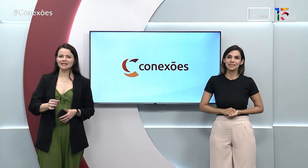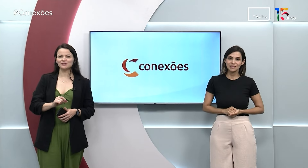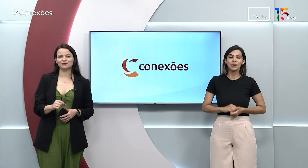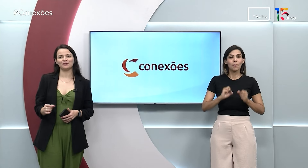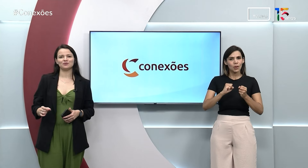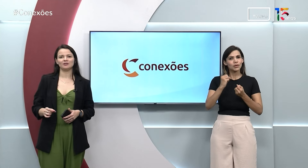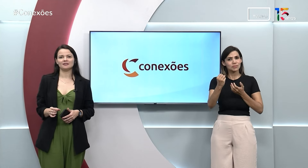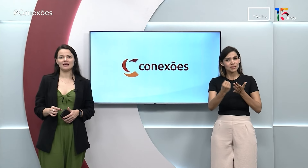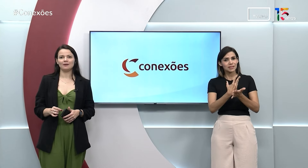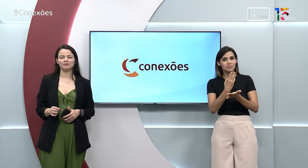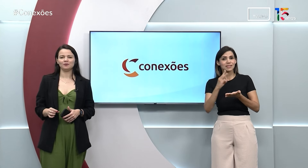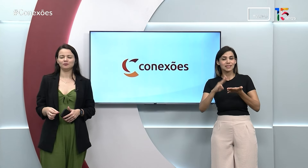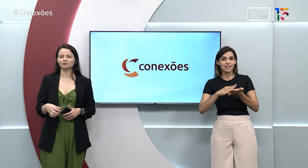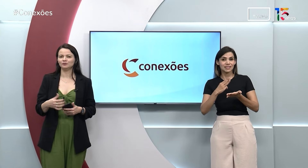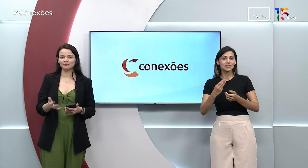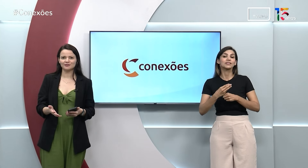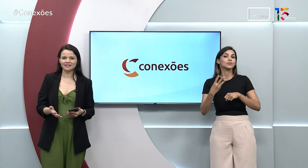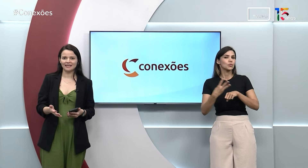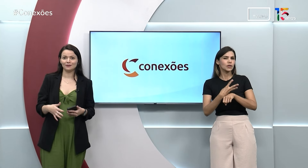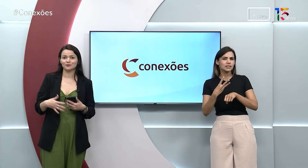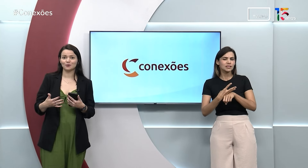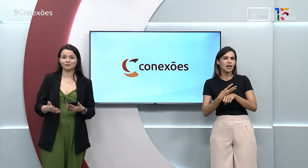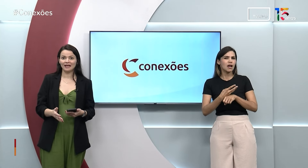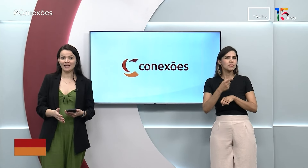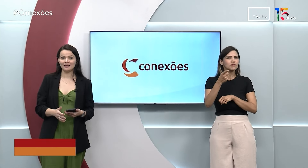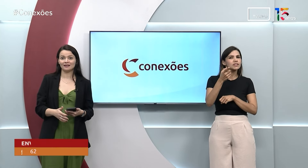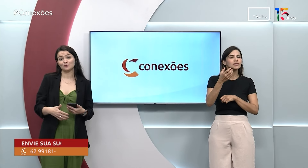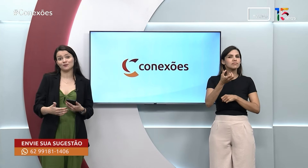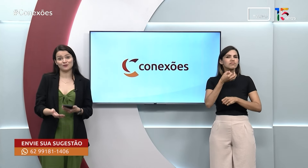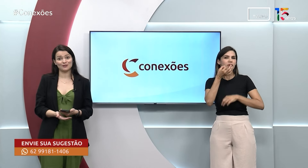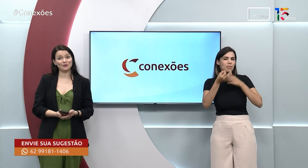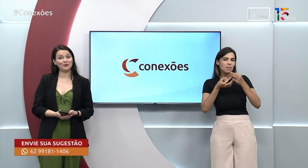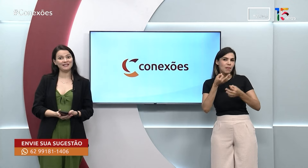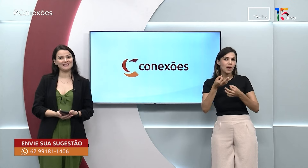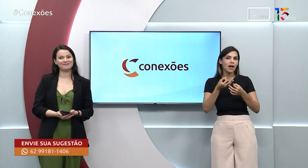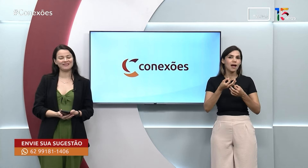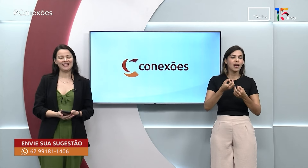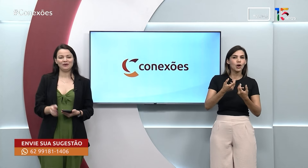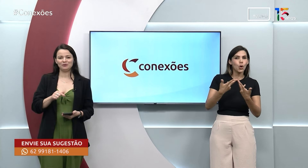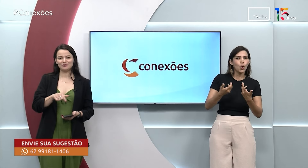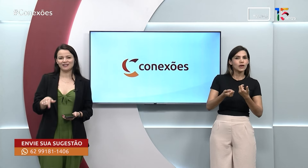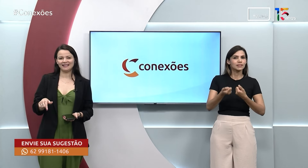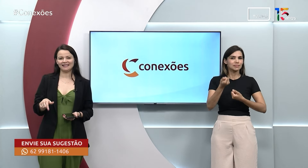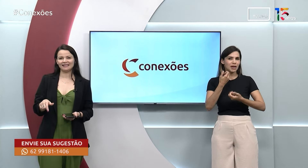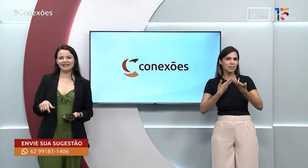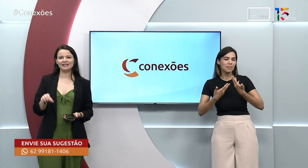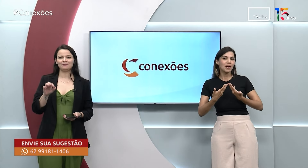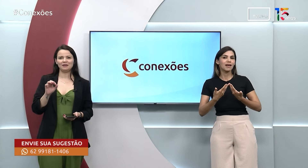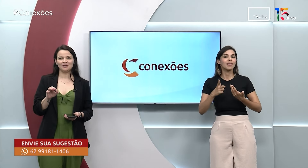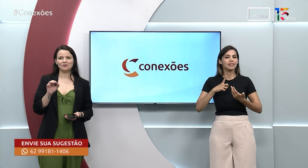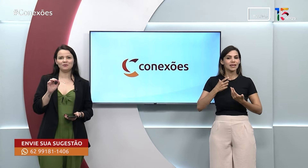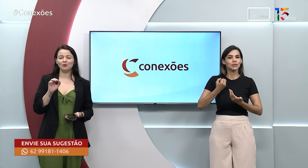Manda uma mensagem no nosso WhatsApp com tudo o que você quer nos contar, as suas sugestões. A